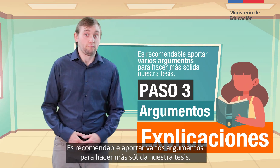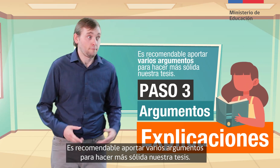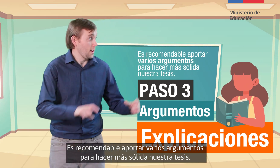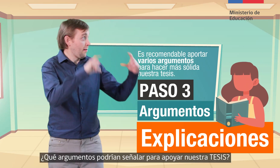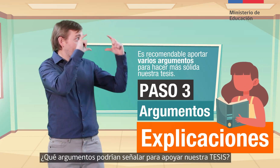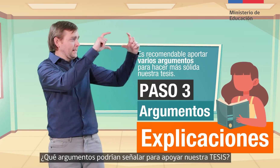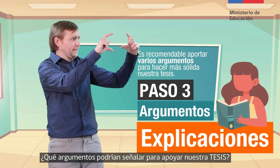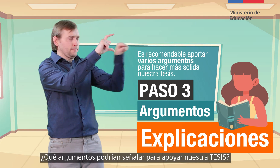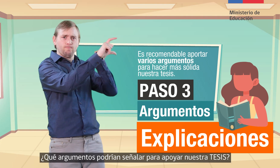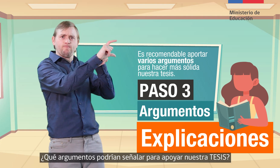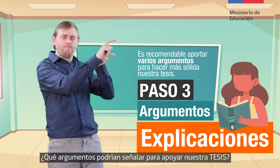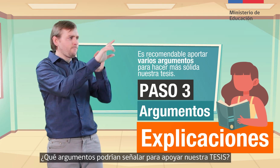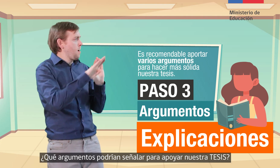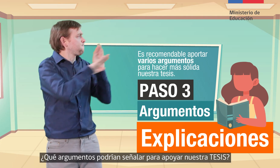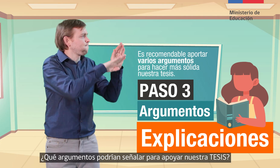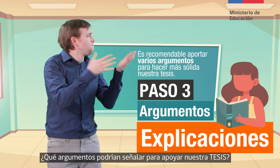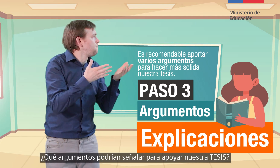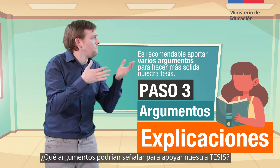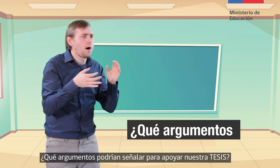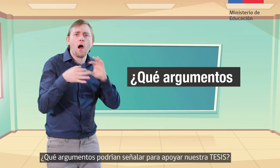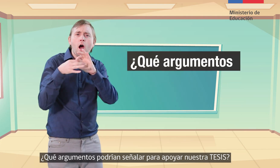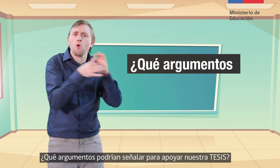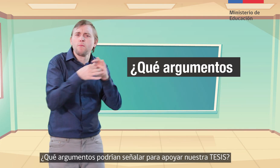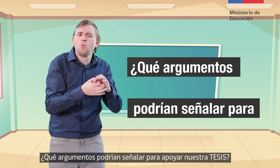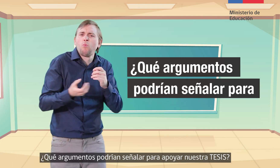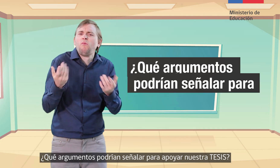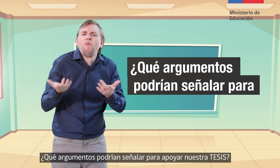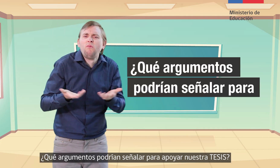¿Qué argumentos podrían señalar para apoyar nuestra tesis?